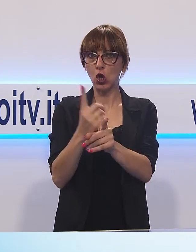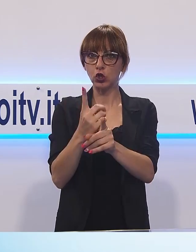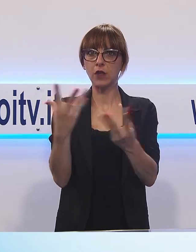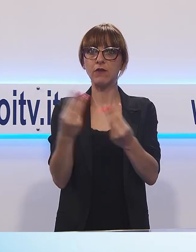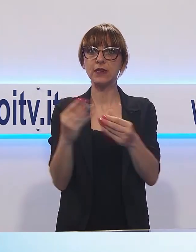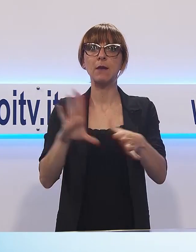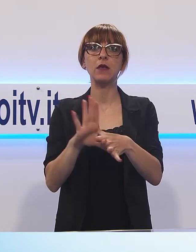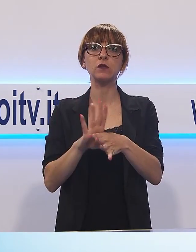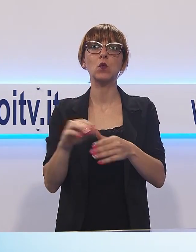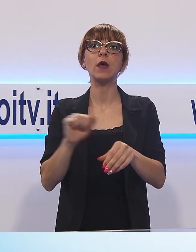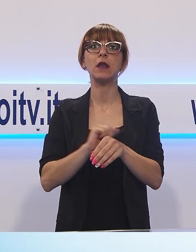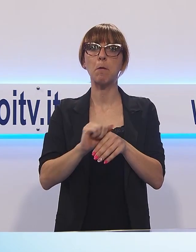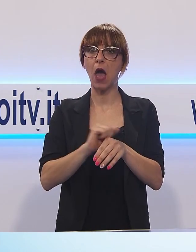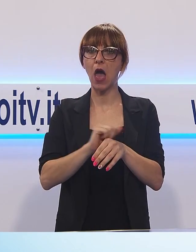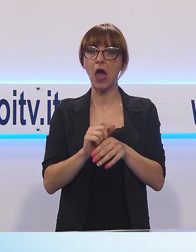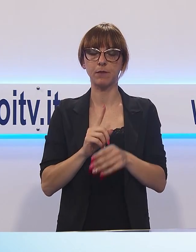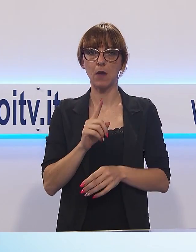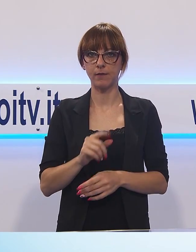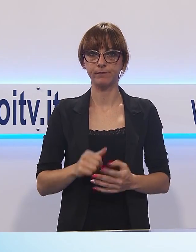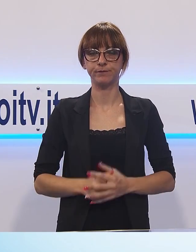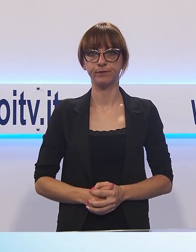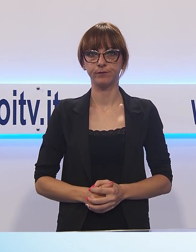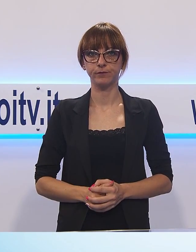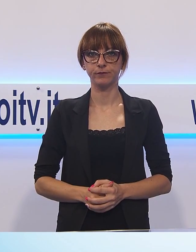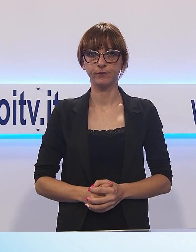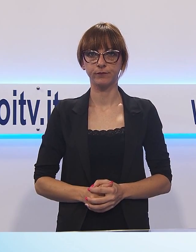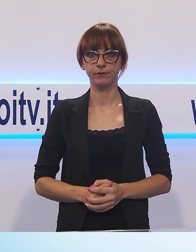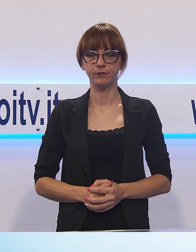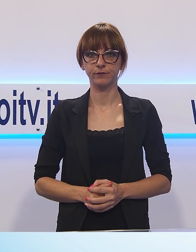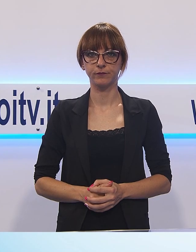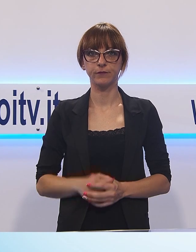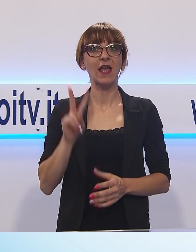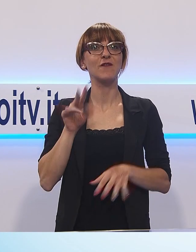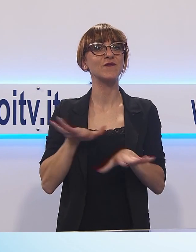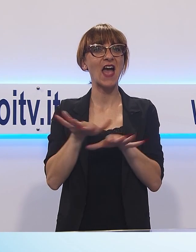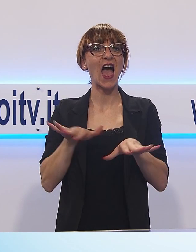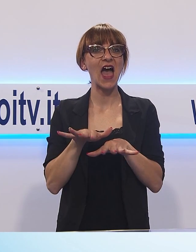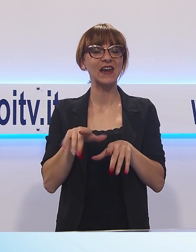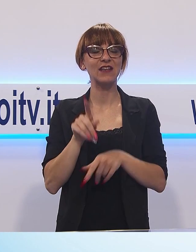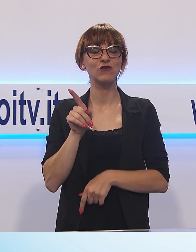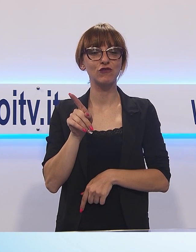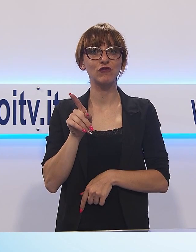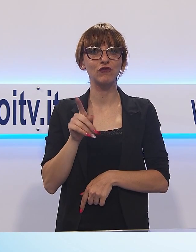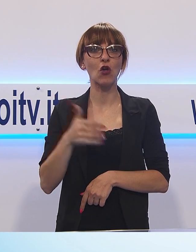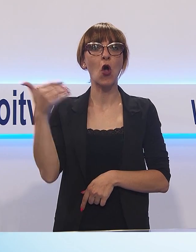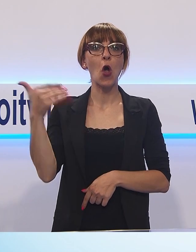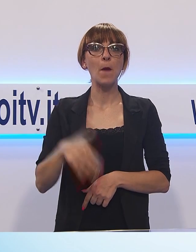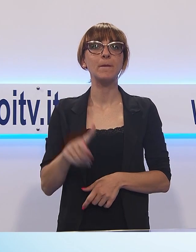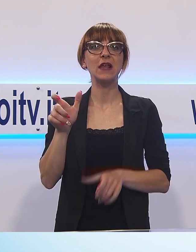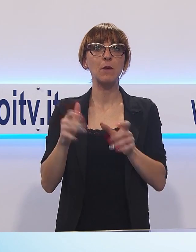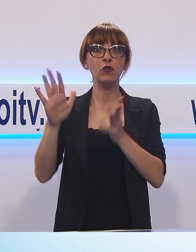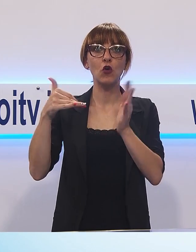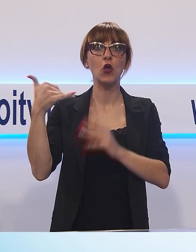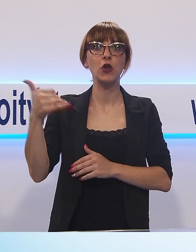difensore. Nelle acque di Viareggio il top della vela giovanile. Oltre mille giovani atleti partecipano alla